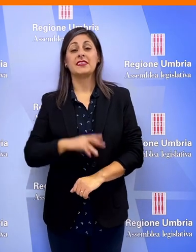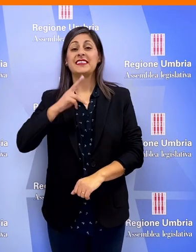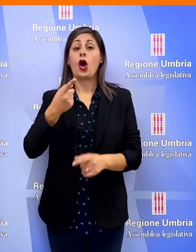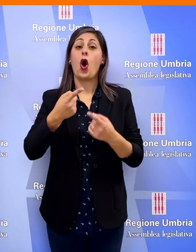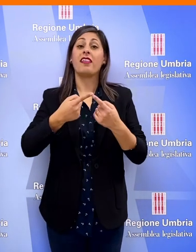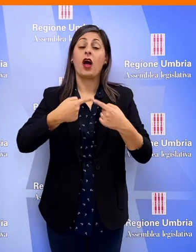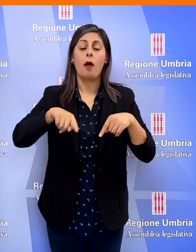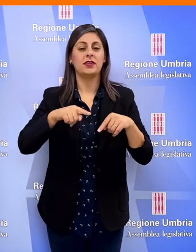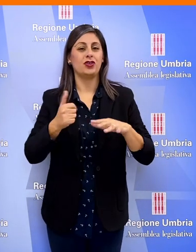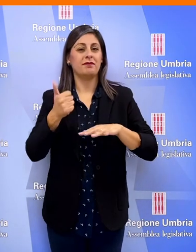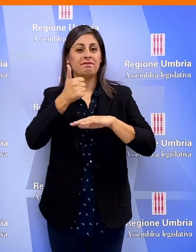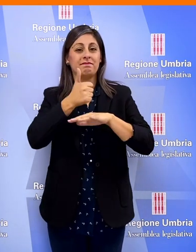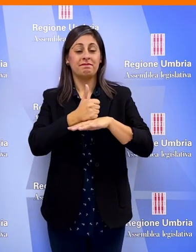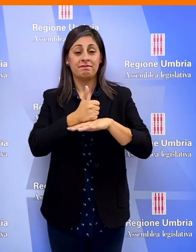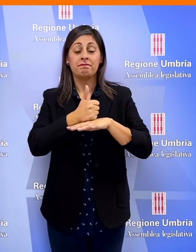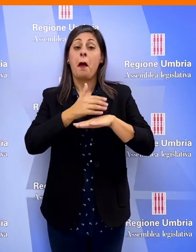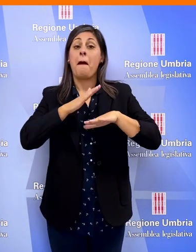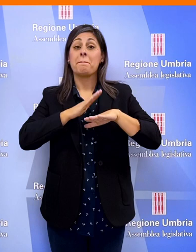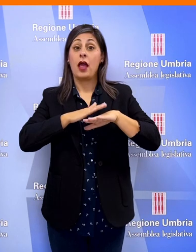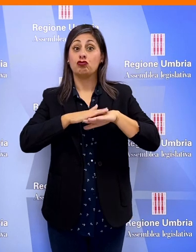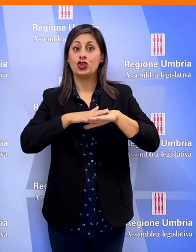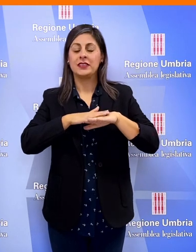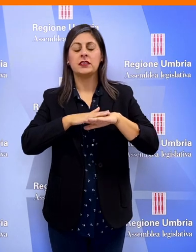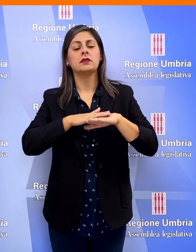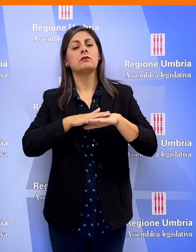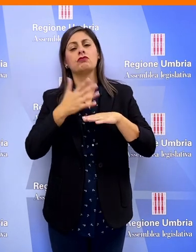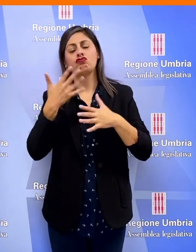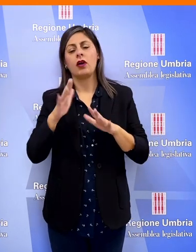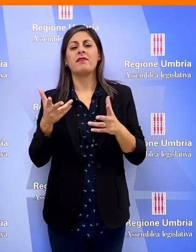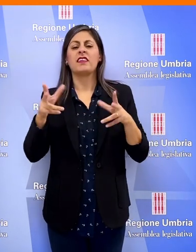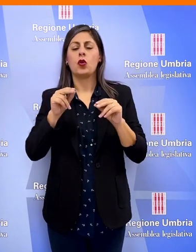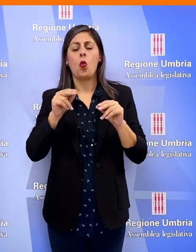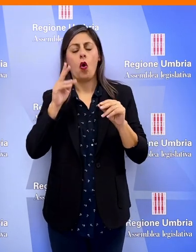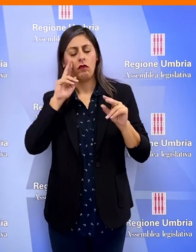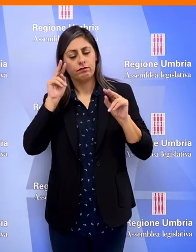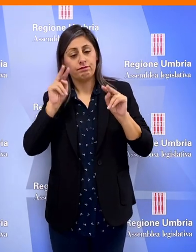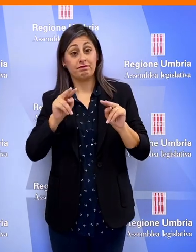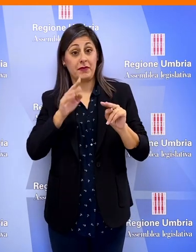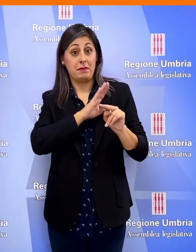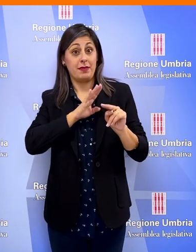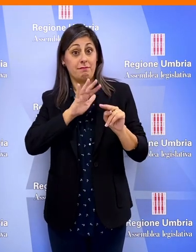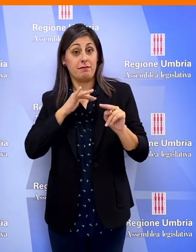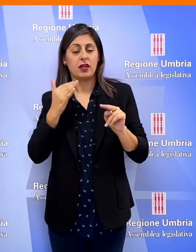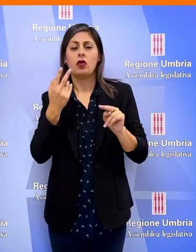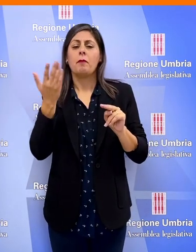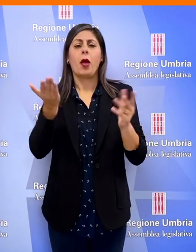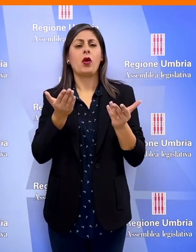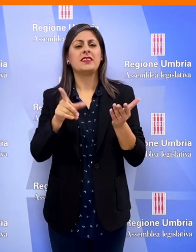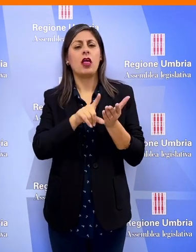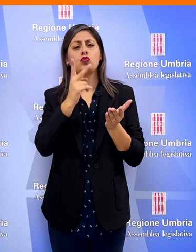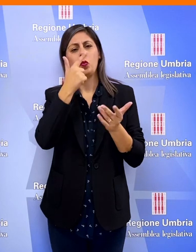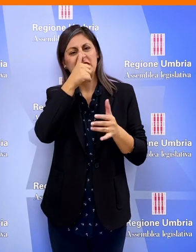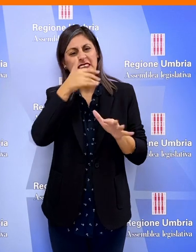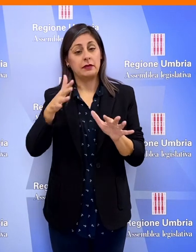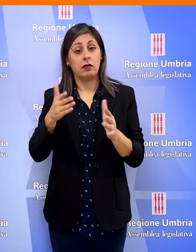nella seconda commissione presieduta da Valerio Mancini sono tornate all'attenzione dei commissari componenti due analoghe